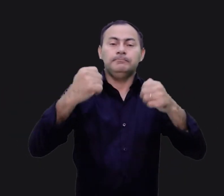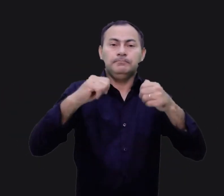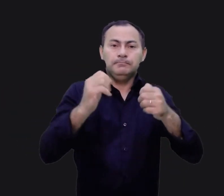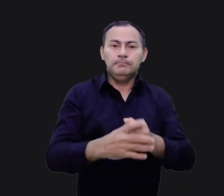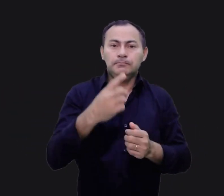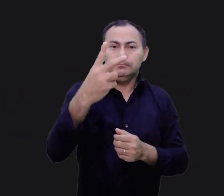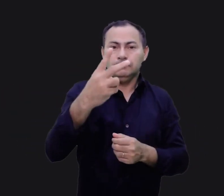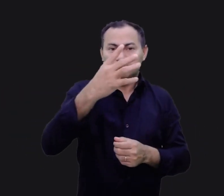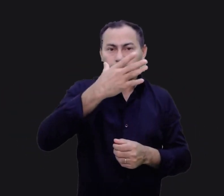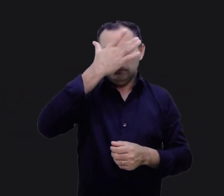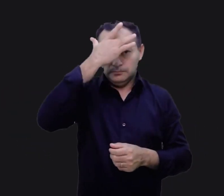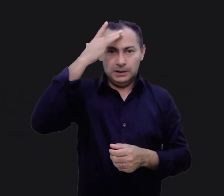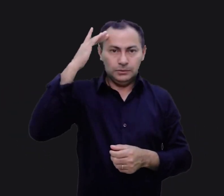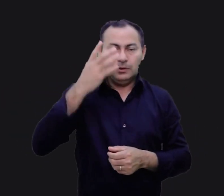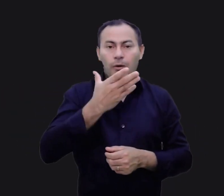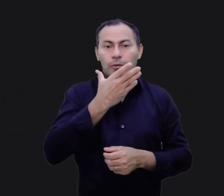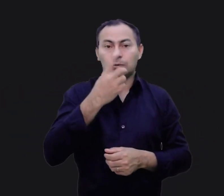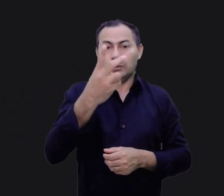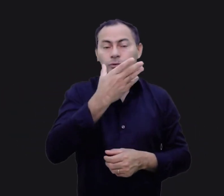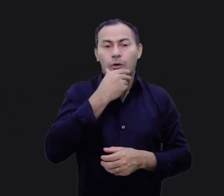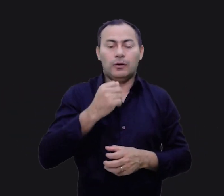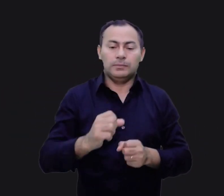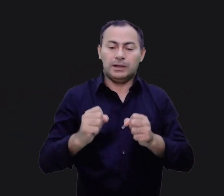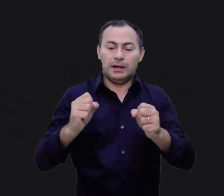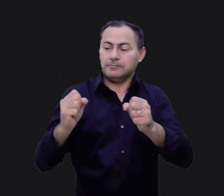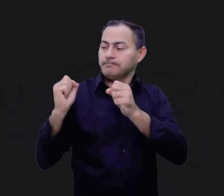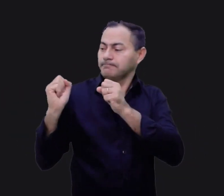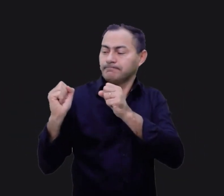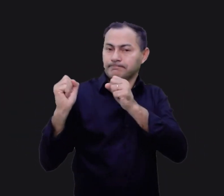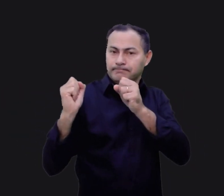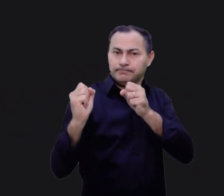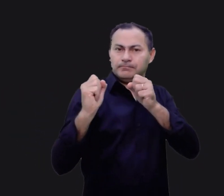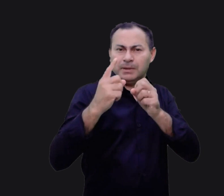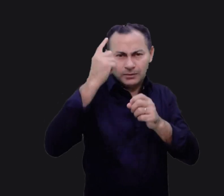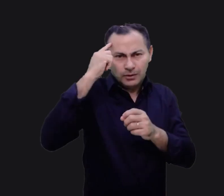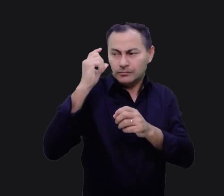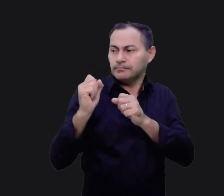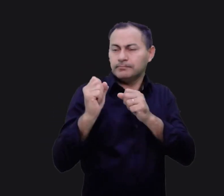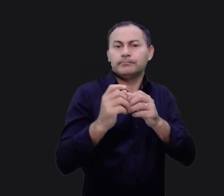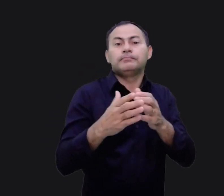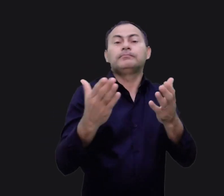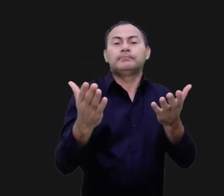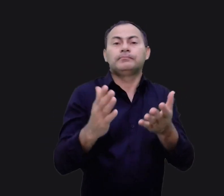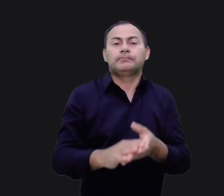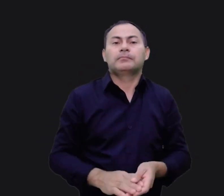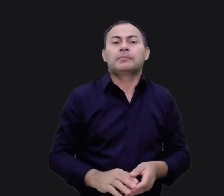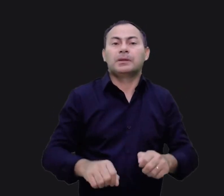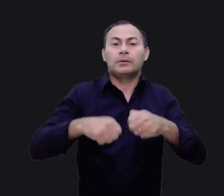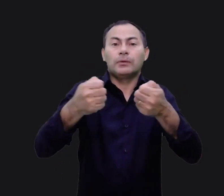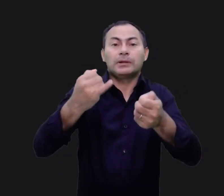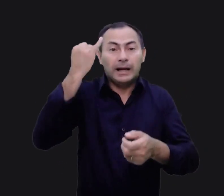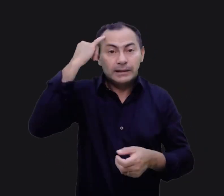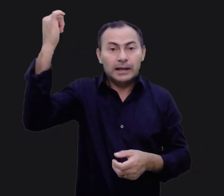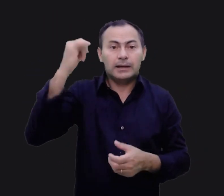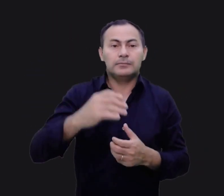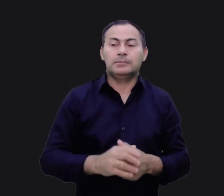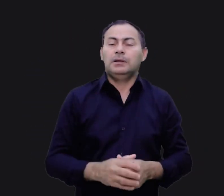eram necessários dois homens para carregá-los em varas. Você já pensou nisso? Bom, isso nos dá uma ideia da